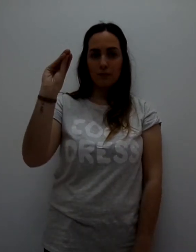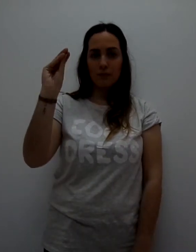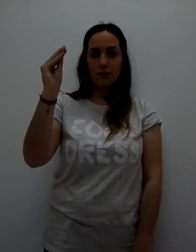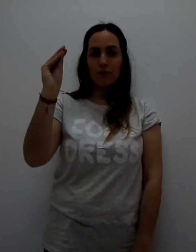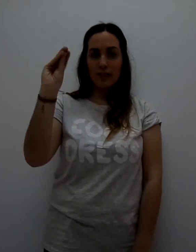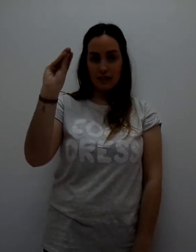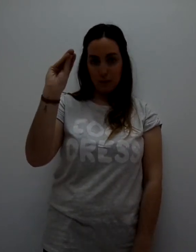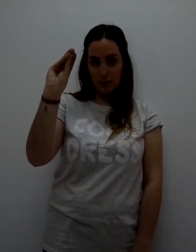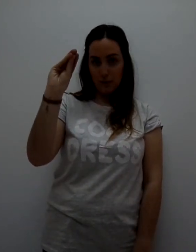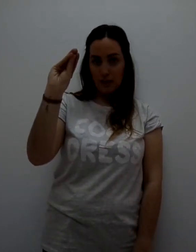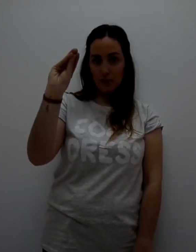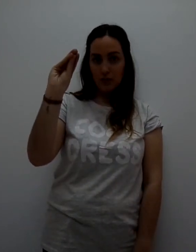Acercamos la mano.